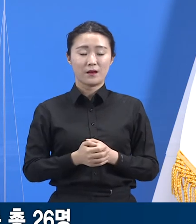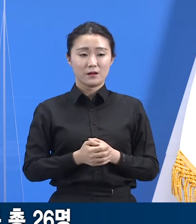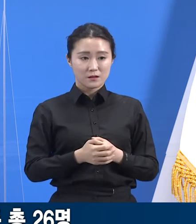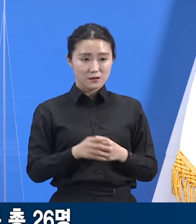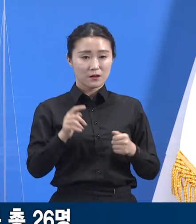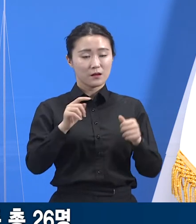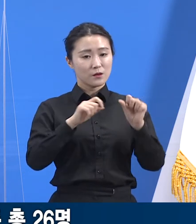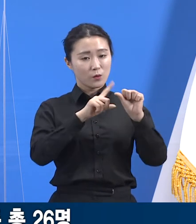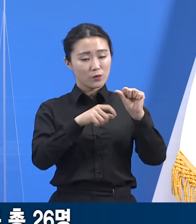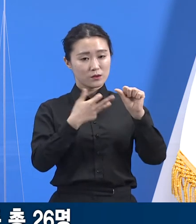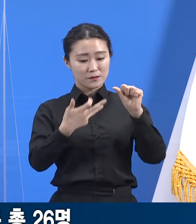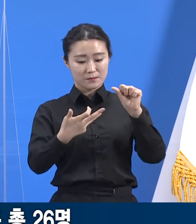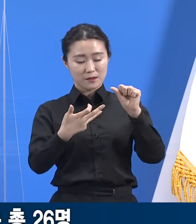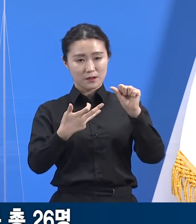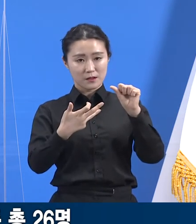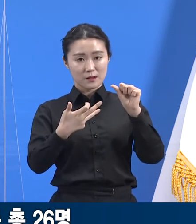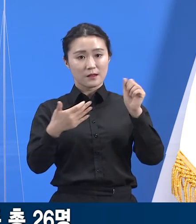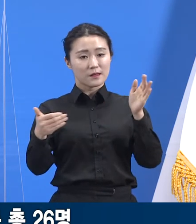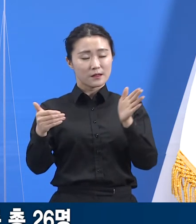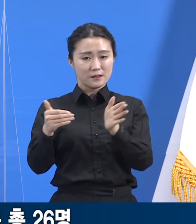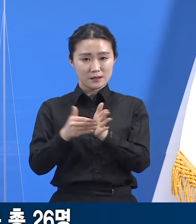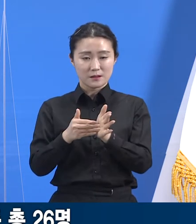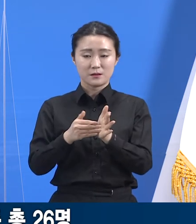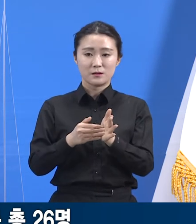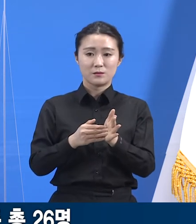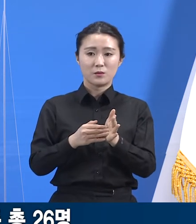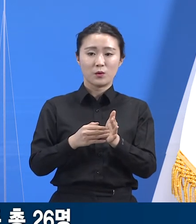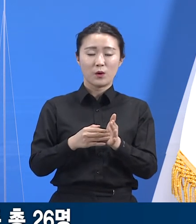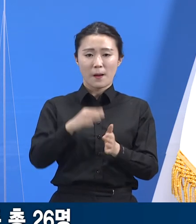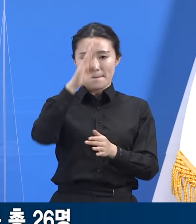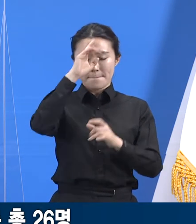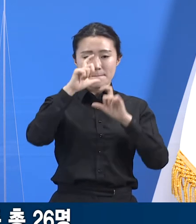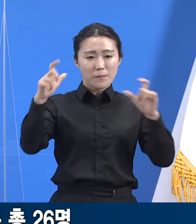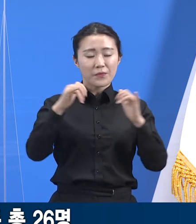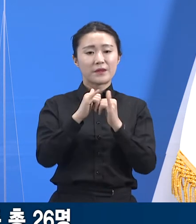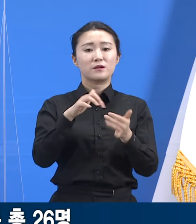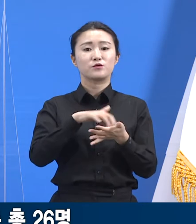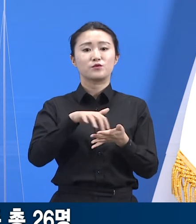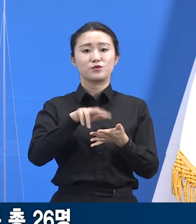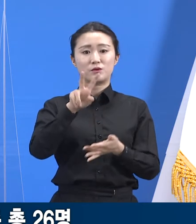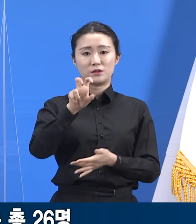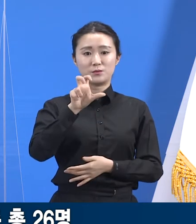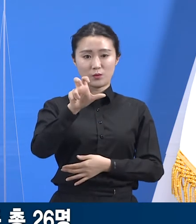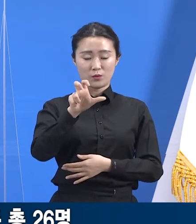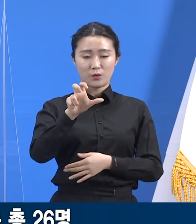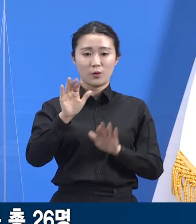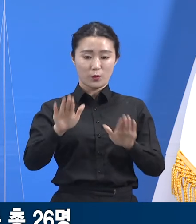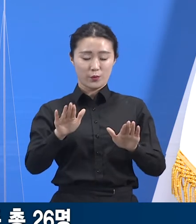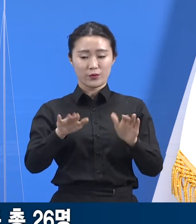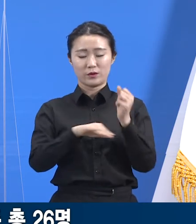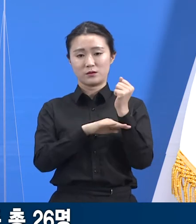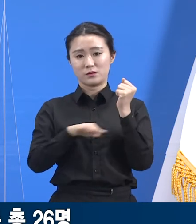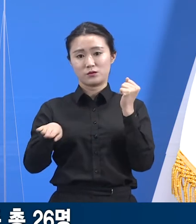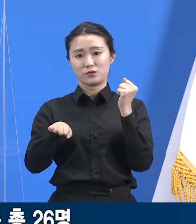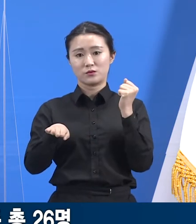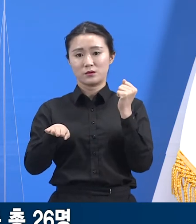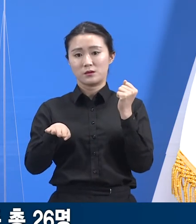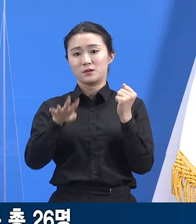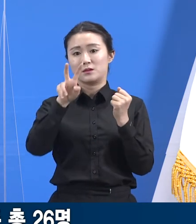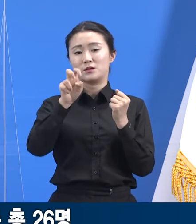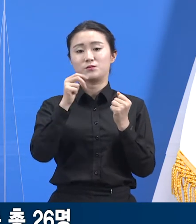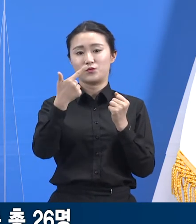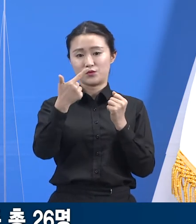양성자가 확인되어 20일 0시 기준 총 확진자는 26명입니다. 내국인 2명,